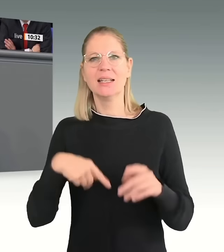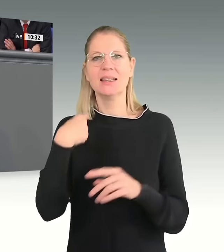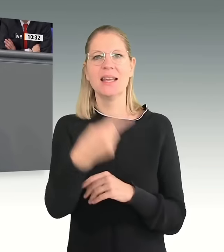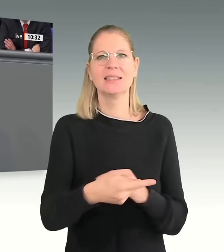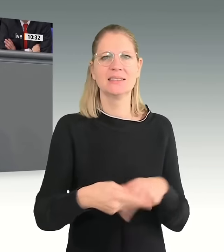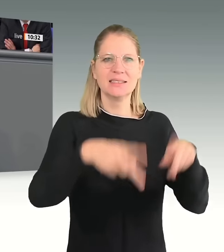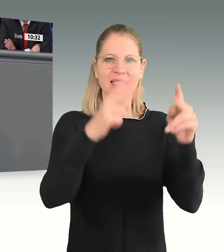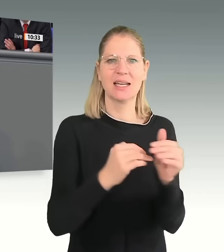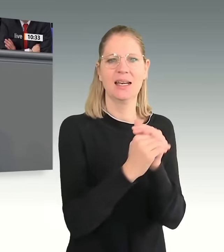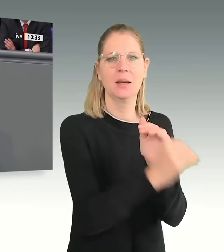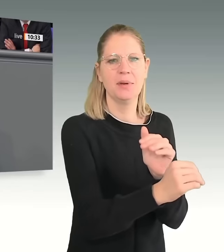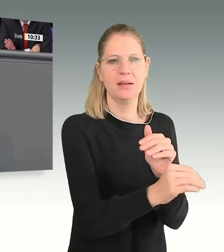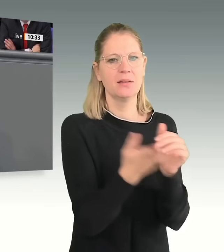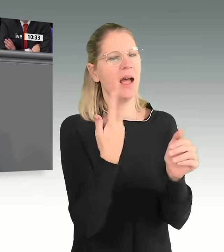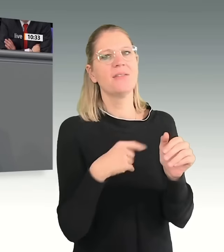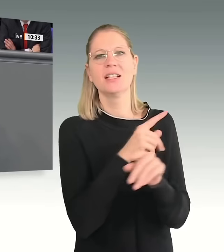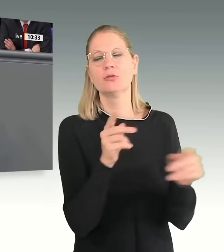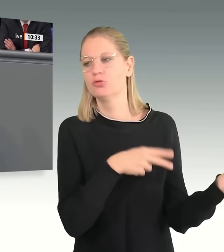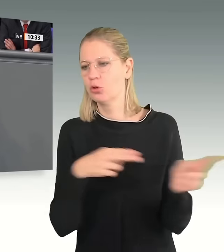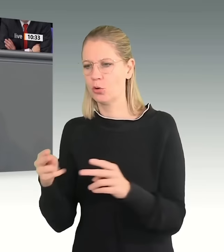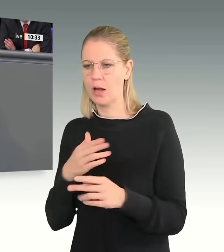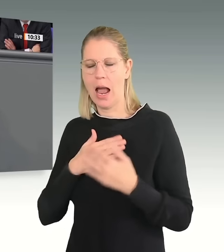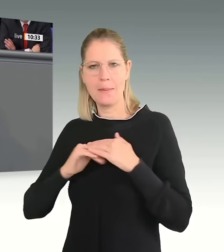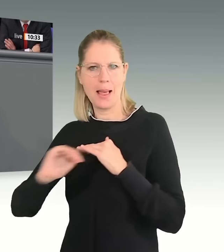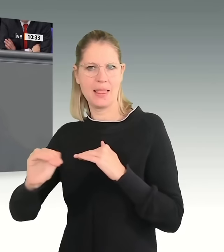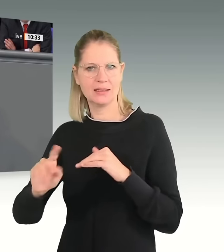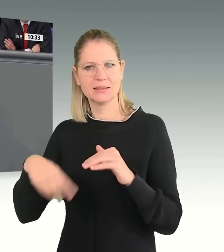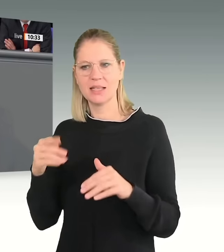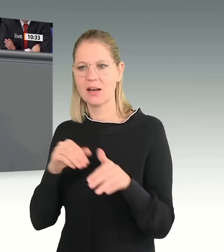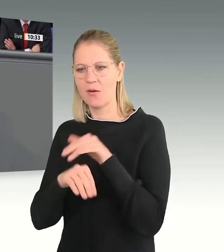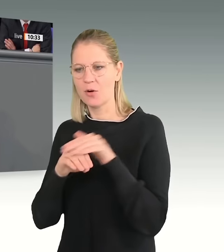Dann verlieren sie ihren Flüchtlingsstatus, meine Damen und Herren. Asyl ist keine Migrationsentscheidung.